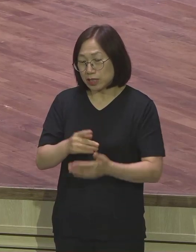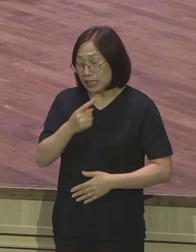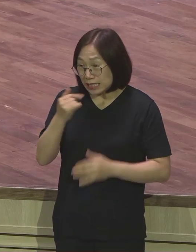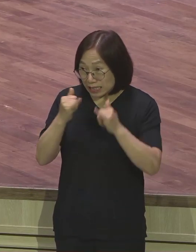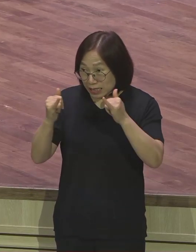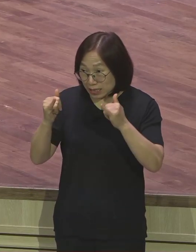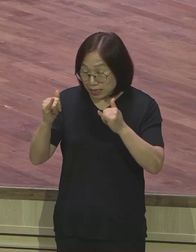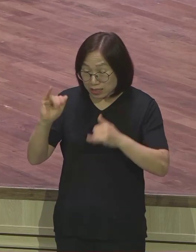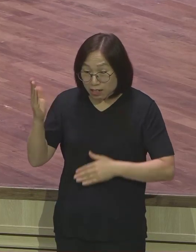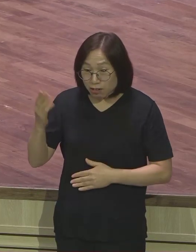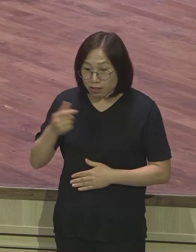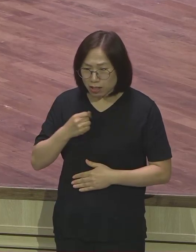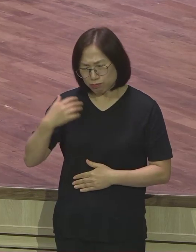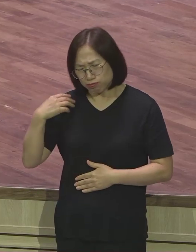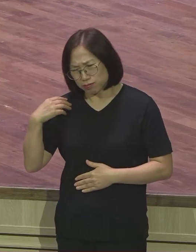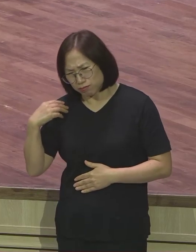하니까 부담되잖아요 힘들잖아요